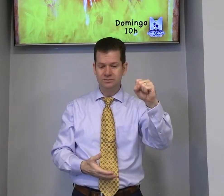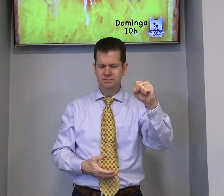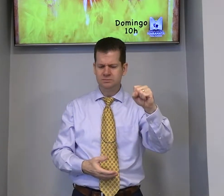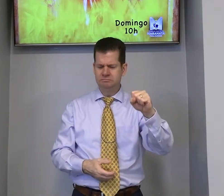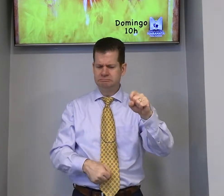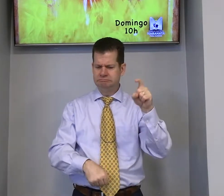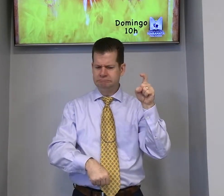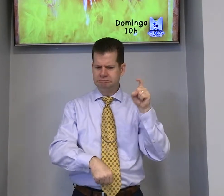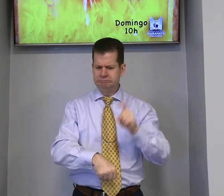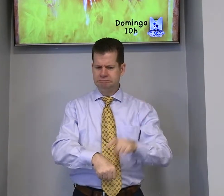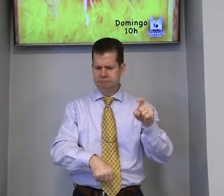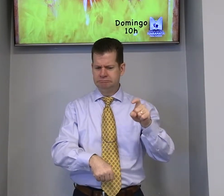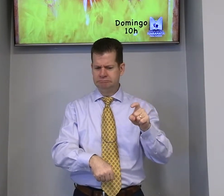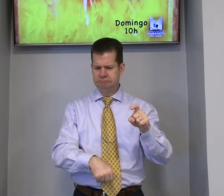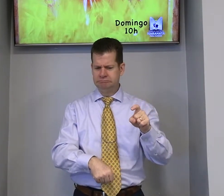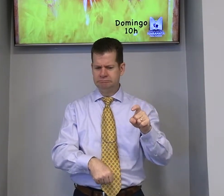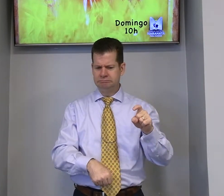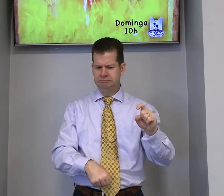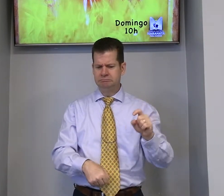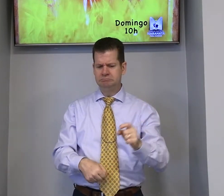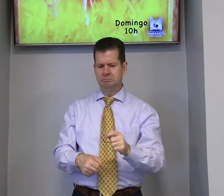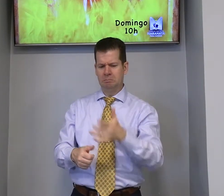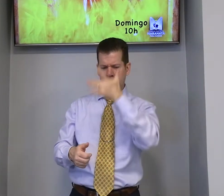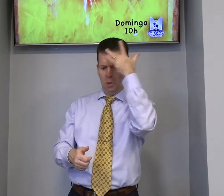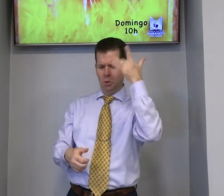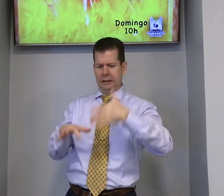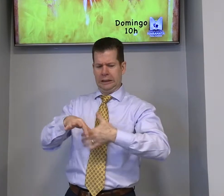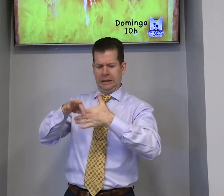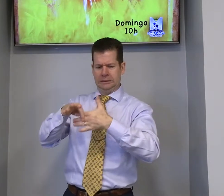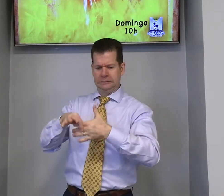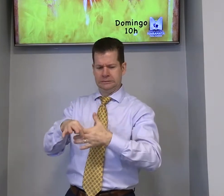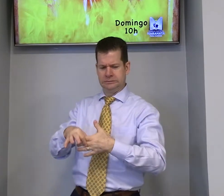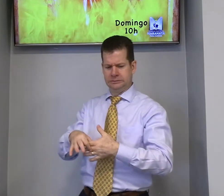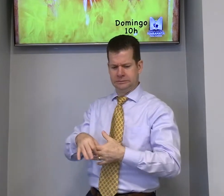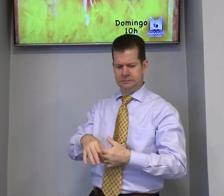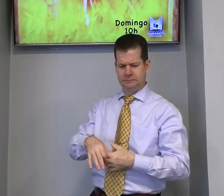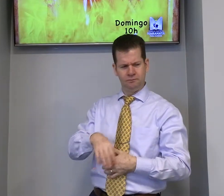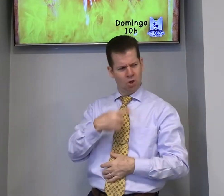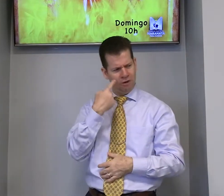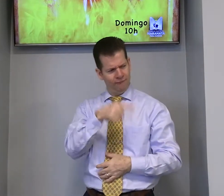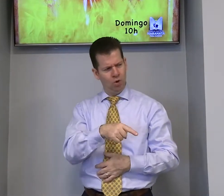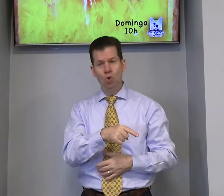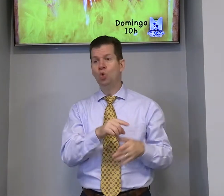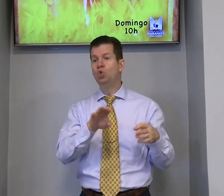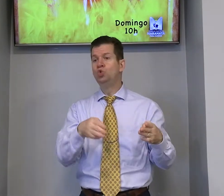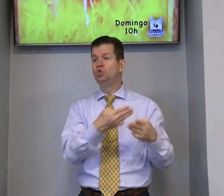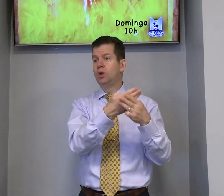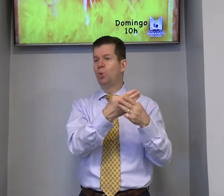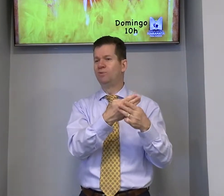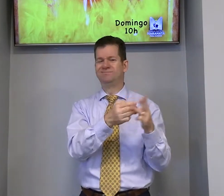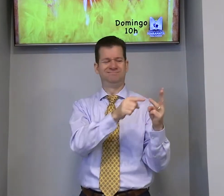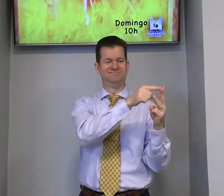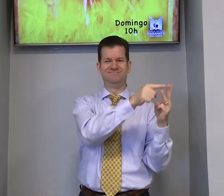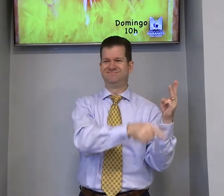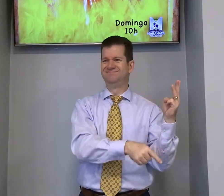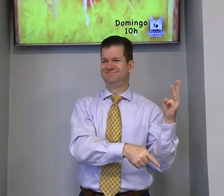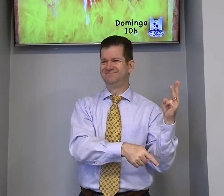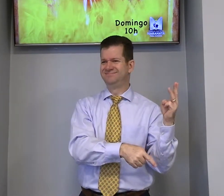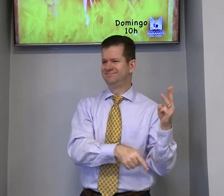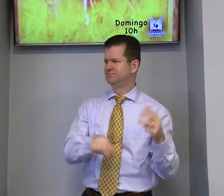Versículo 8. Na hora, hora, na hora, os líderes, viu os judeus, os três,